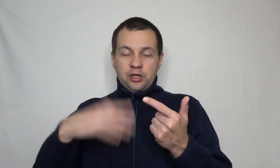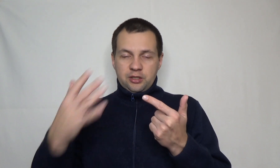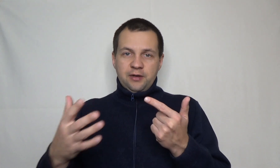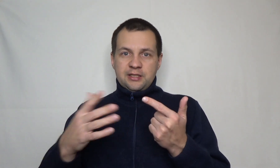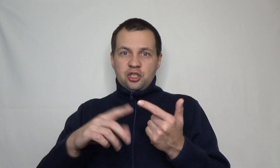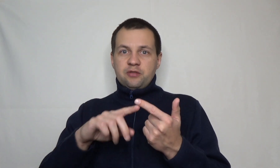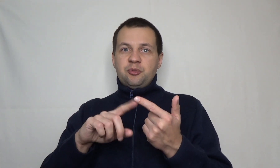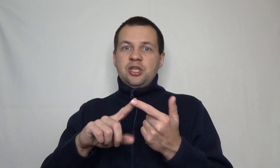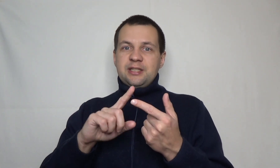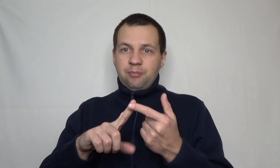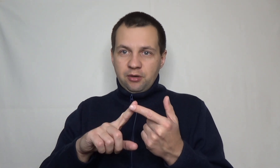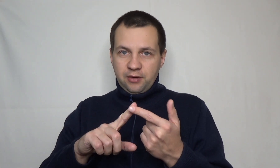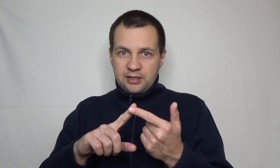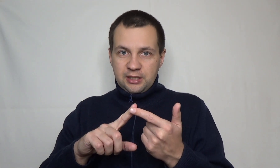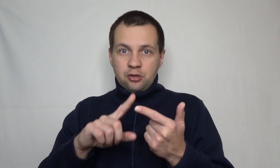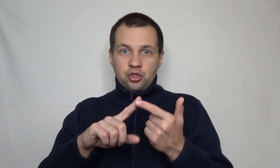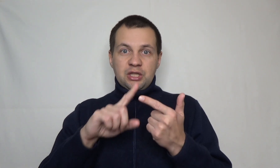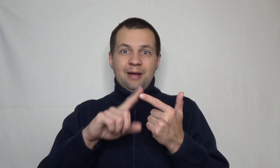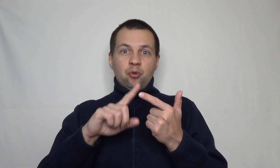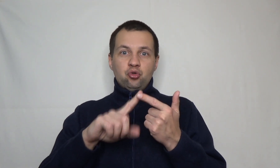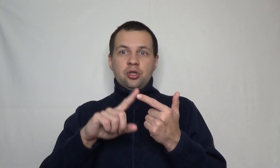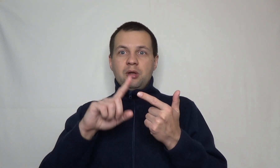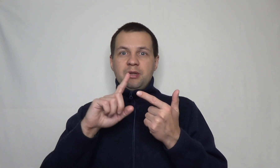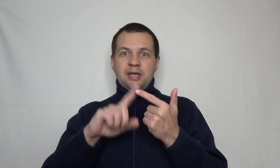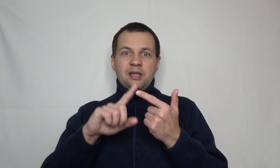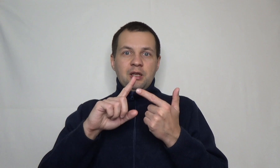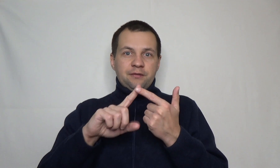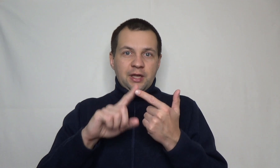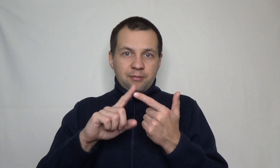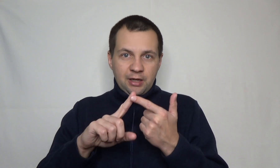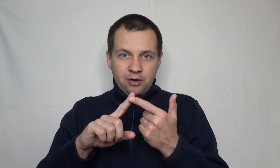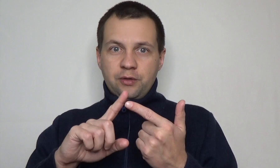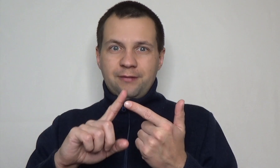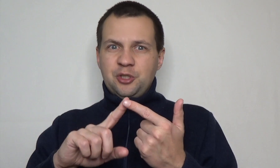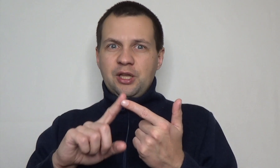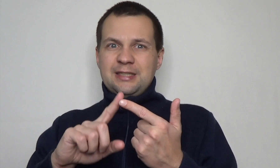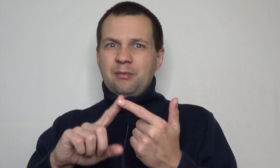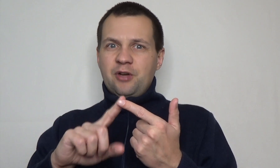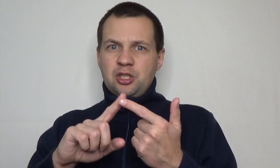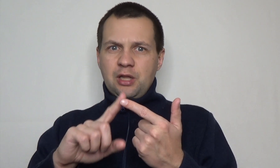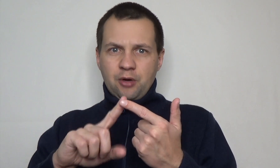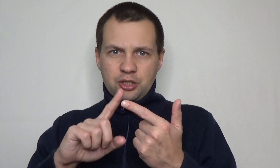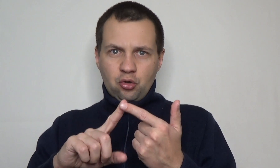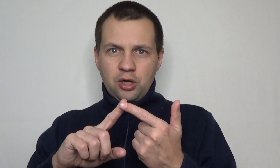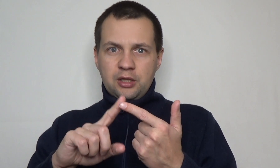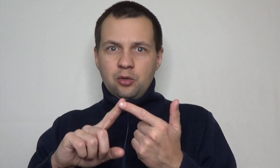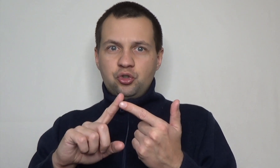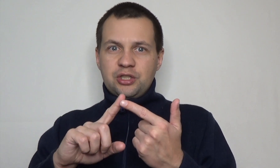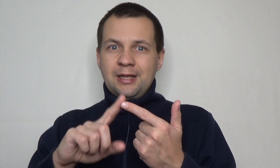есть инфляция, а сейчас вообще есть гиперинфляция. то есть нам нужно обладать вторым навыком. Это вообще, наверное, самый важный навык из трех, это научиться